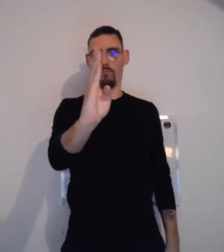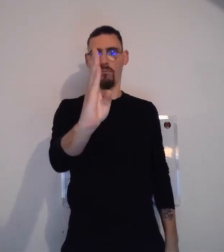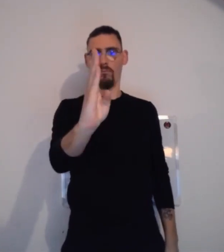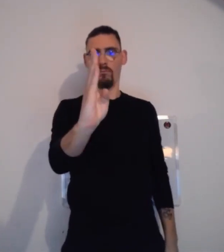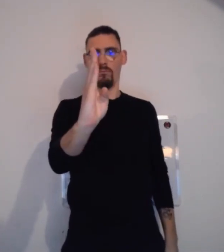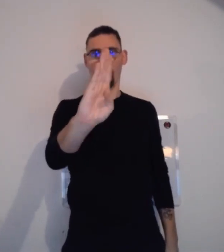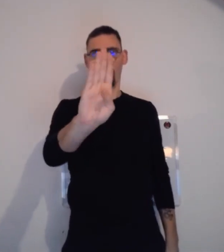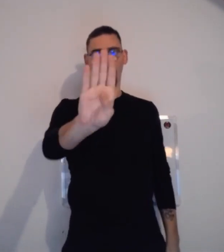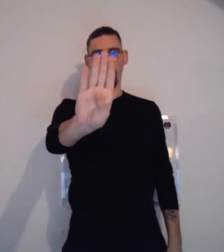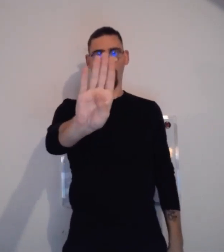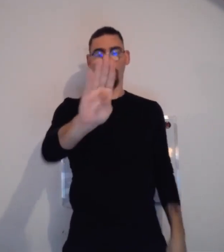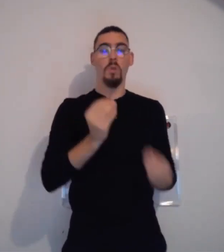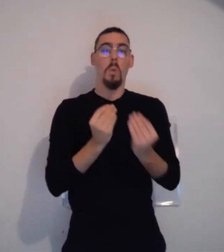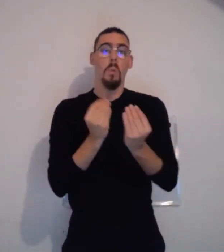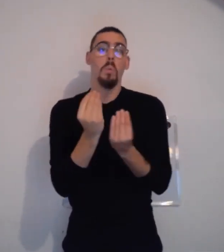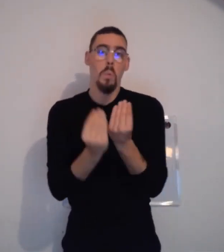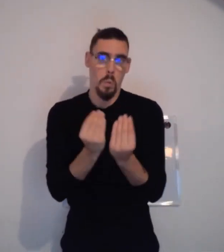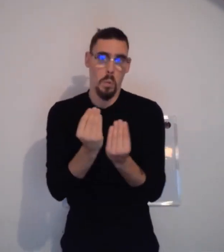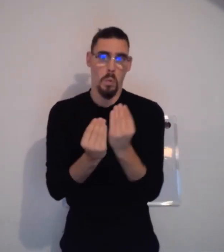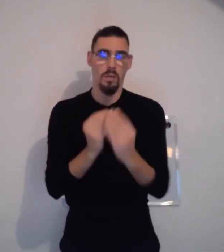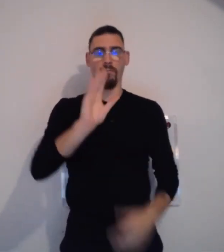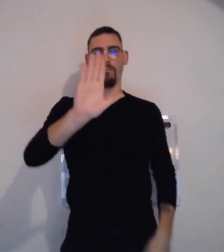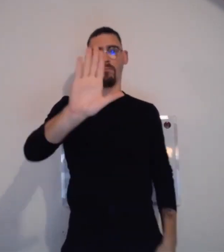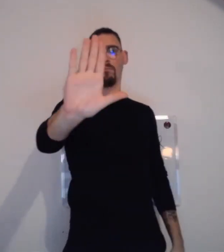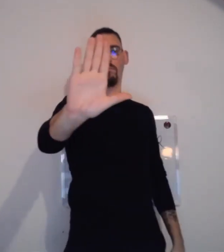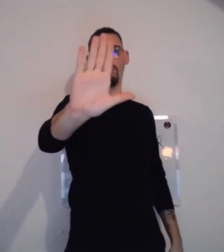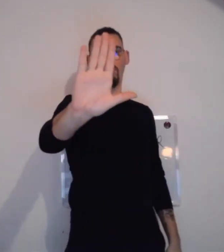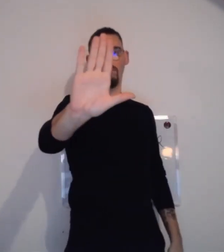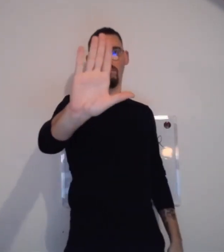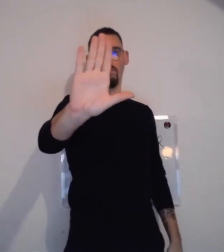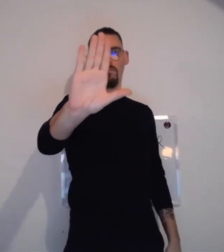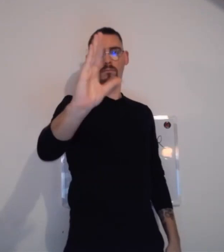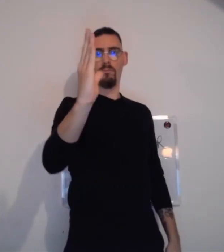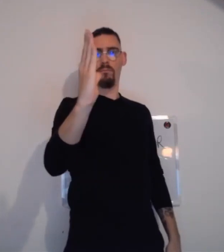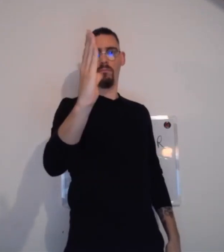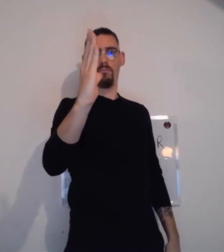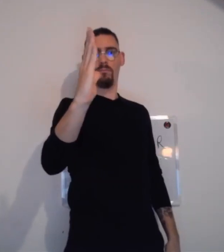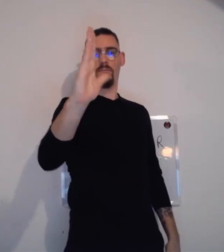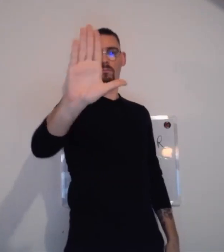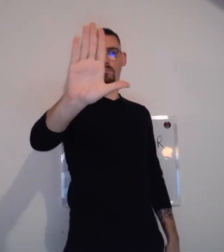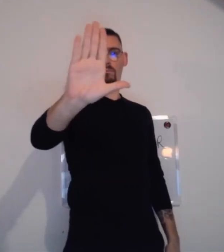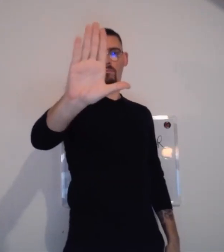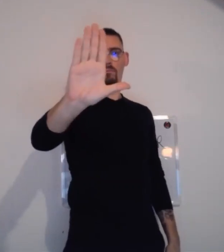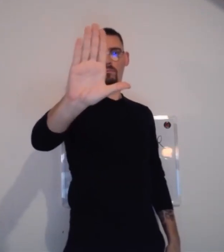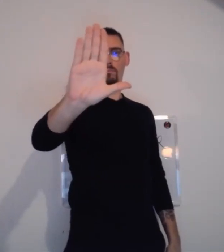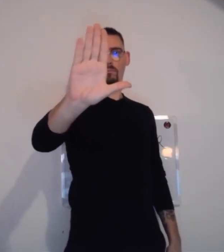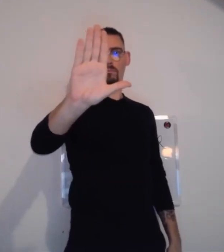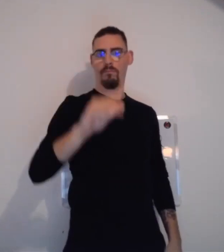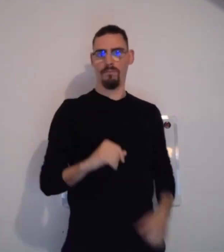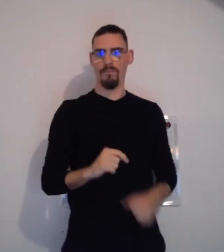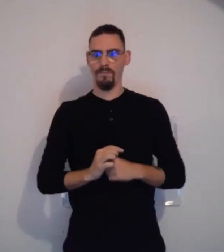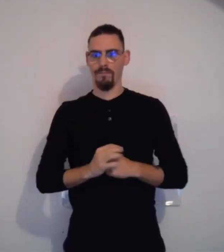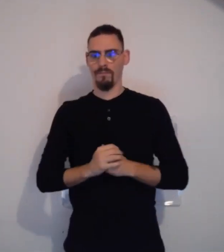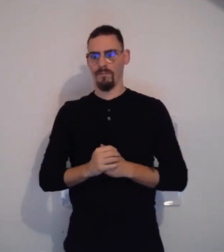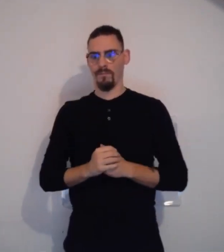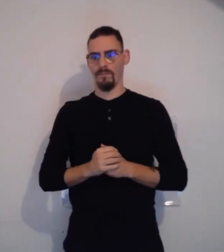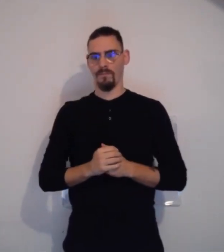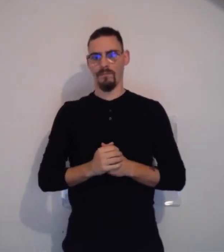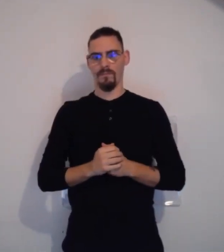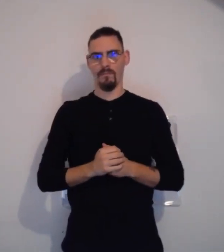les doigts. Donc, par exemple, pour « bonjour », on place la main à plat. Le pouce peut être à l'intérieur de la paume ou bien